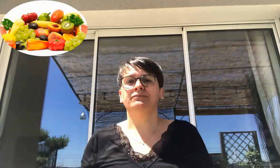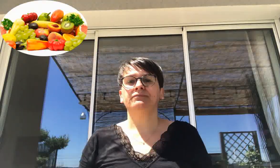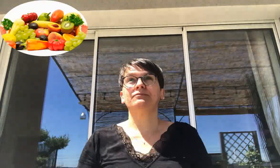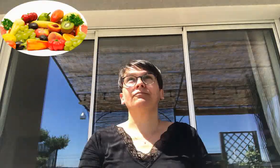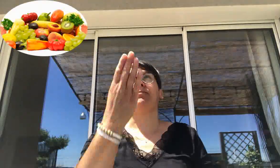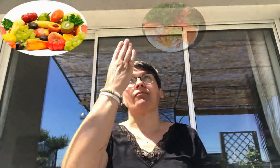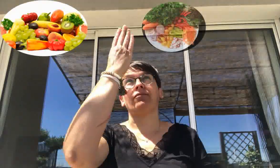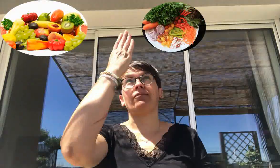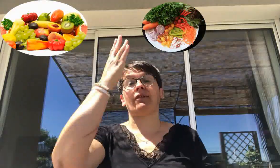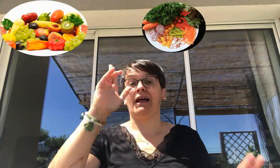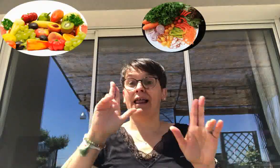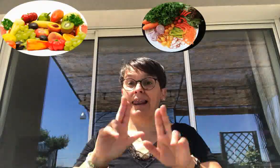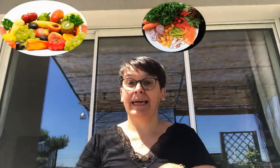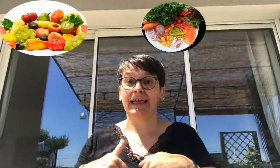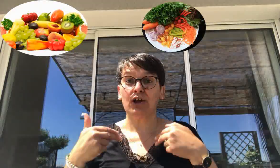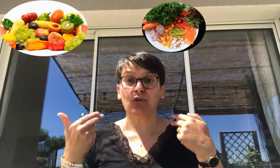il mange des légumes,